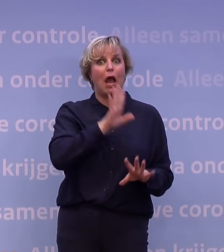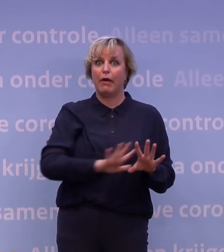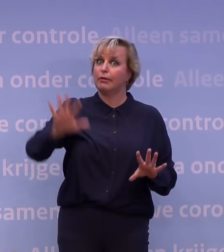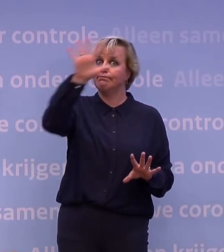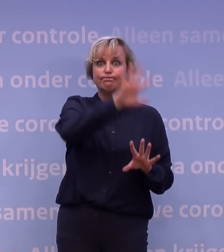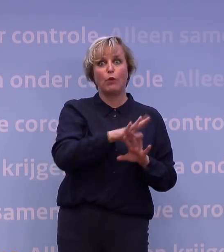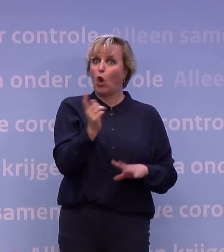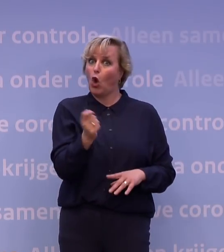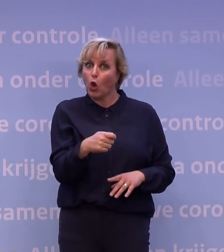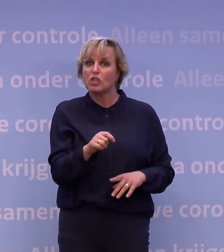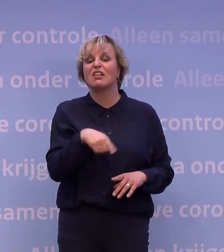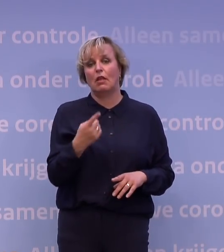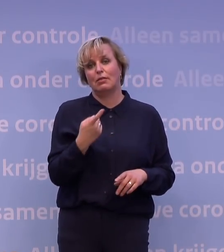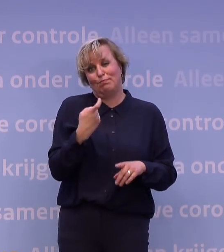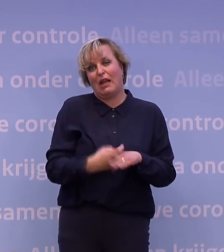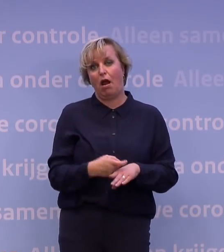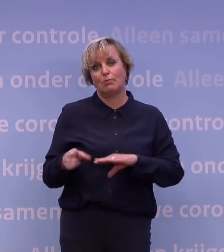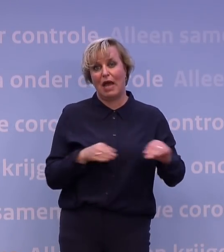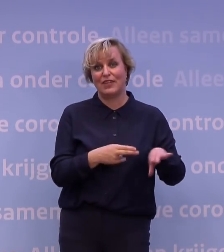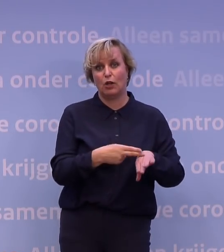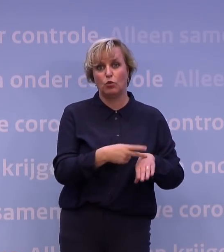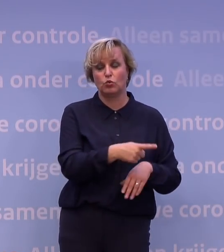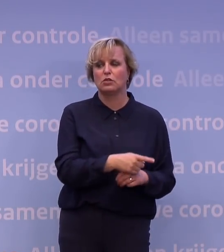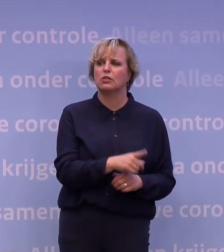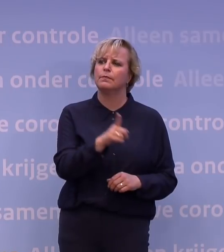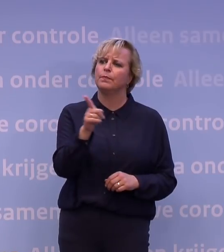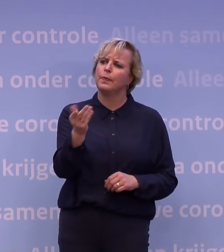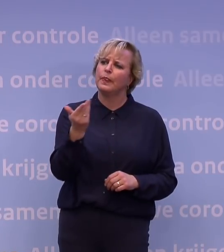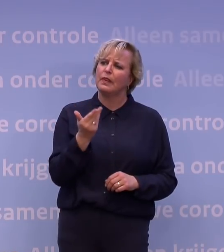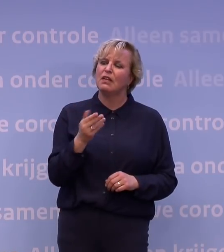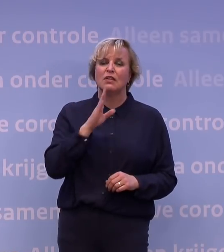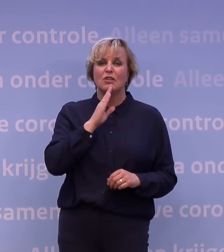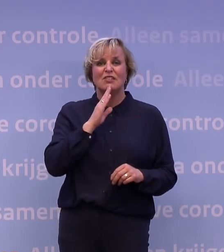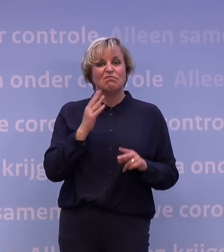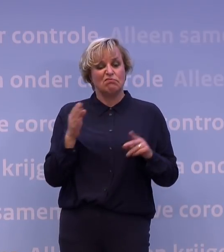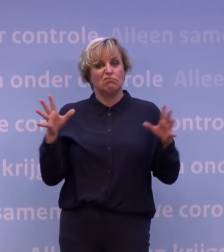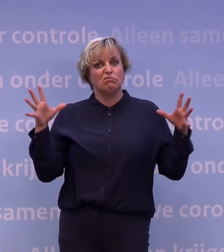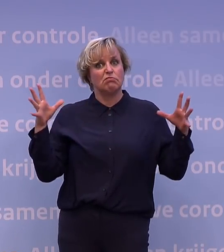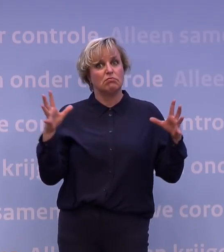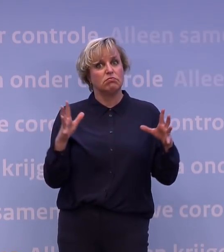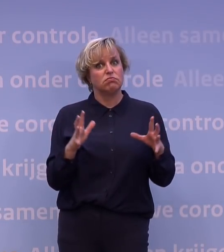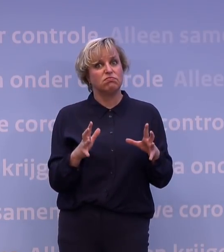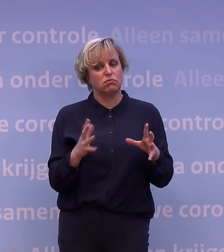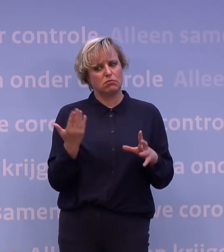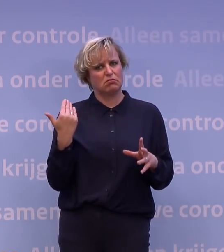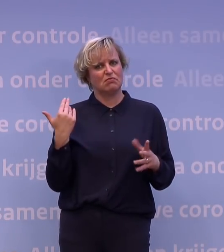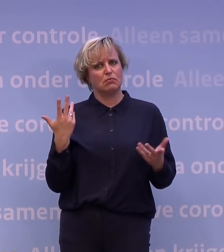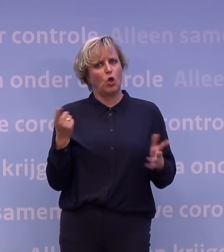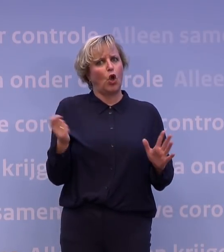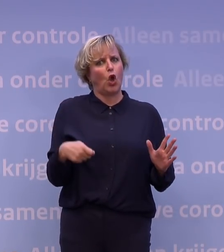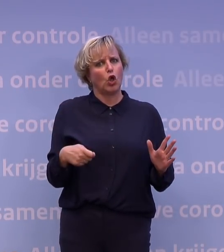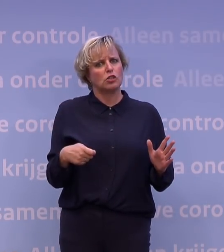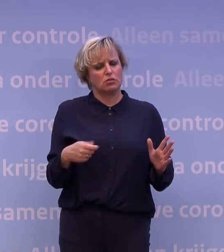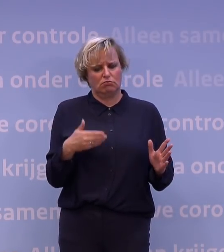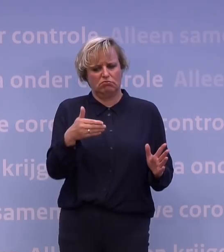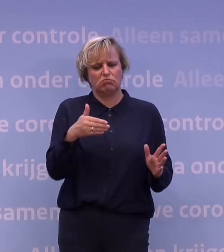Maar wat geeft u dan het idee dat dit de volgende keer wel, als we het nu terug buigen, waarom zou het dan daarna wel werken, als het nu eigenlijk niet gelukt is?